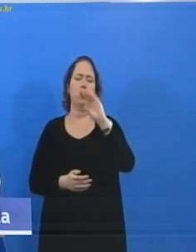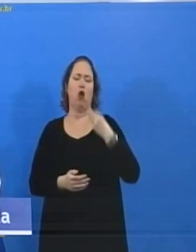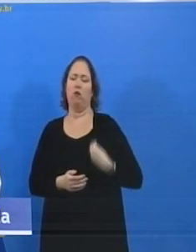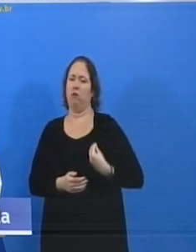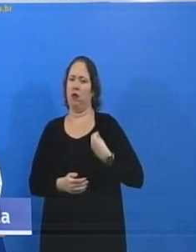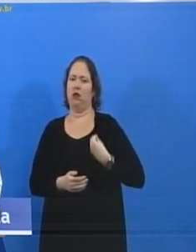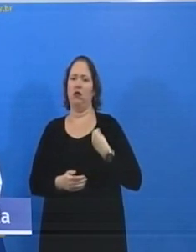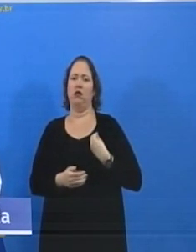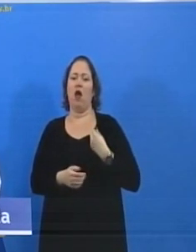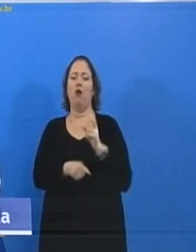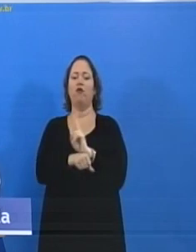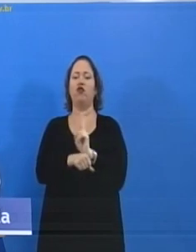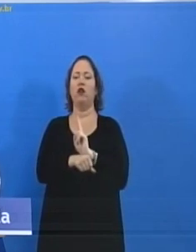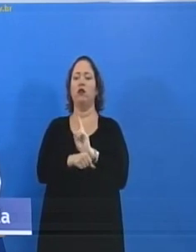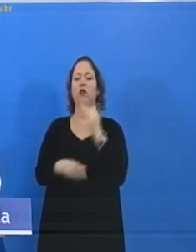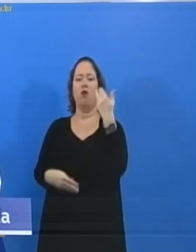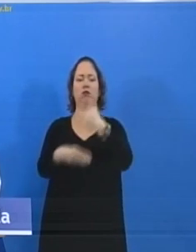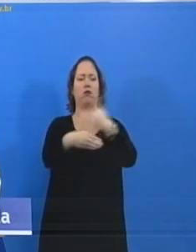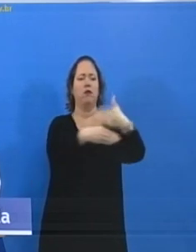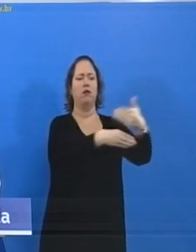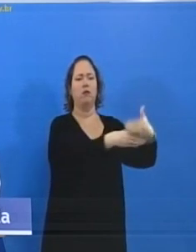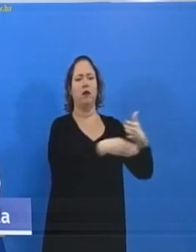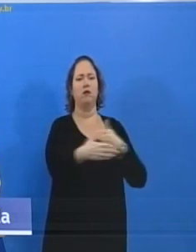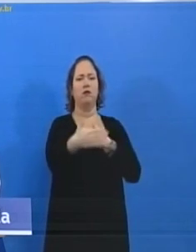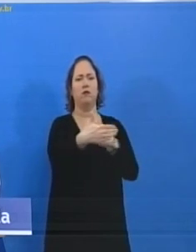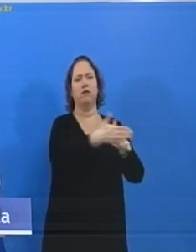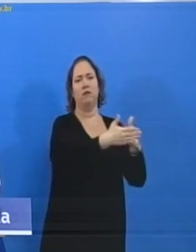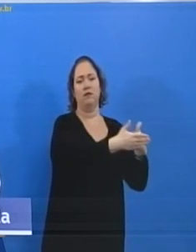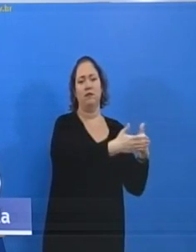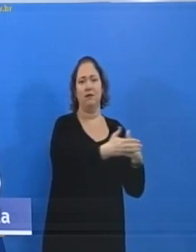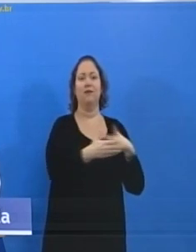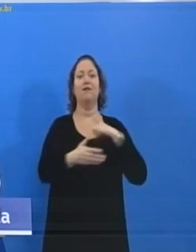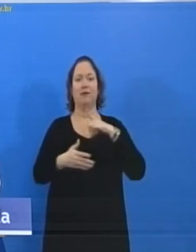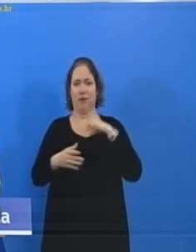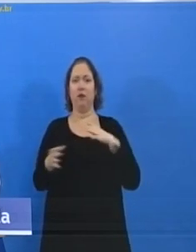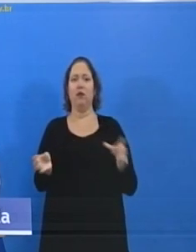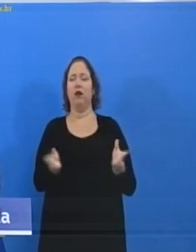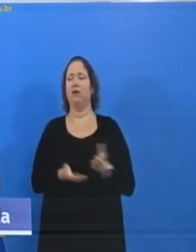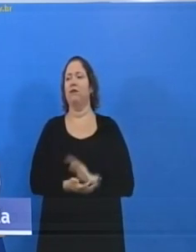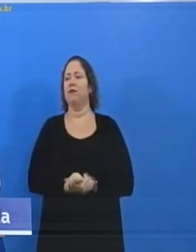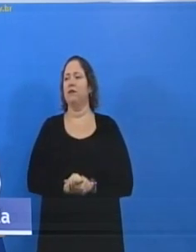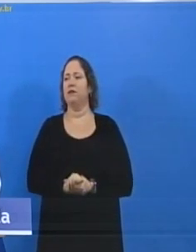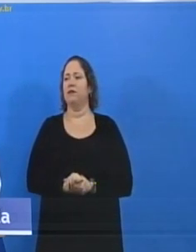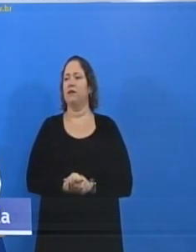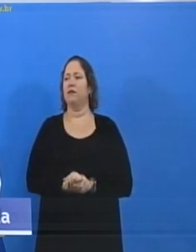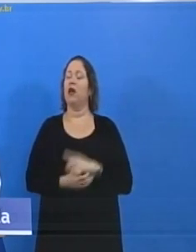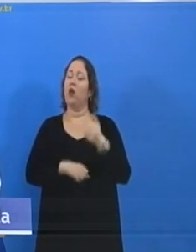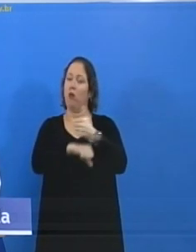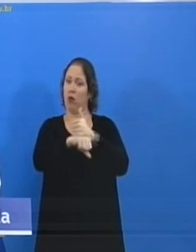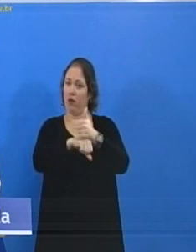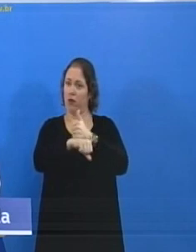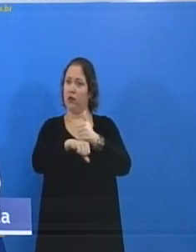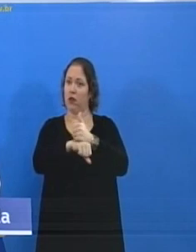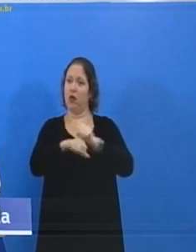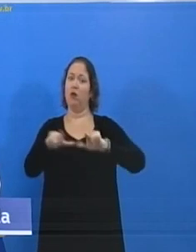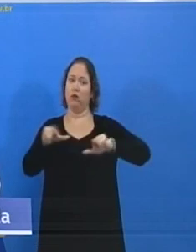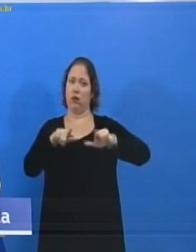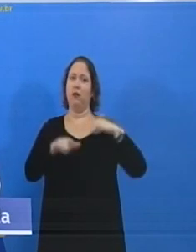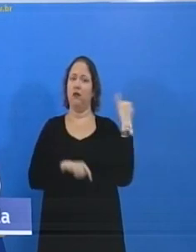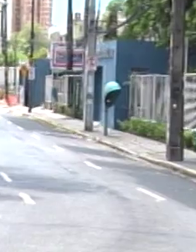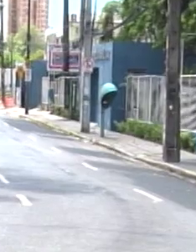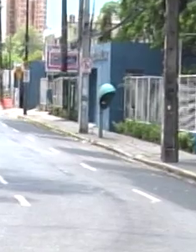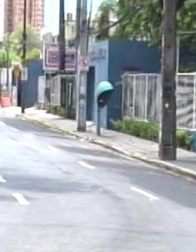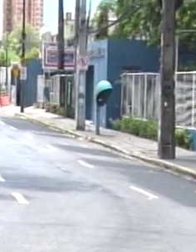de Planejamento e Gestão do Recife deu detalhes de como vai funcionar o rodízio de veículos na cidade. Jorge Vieira